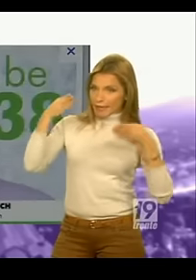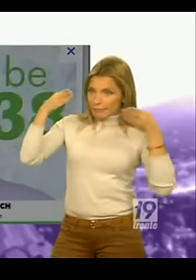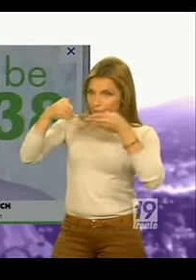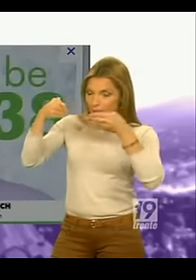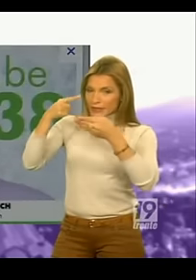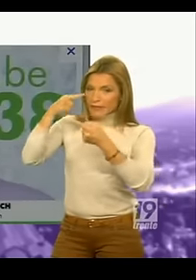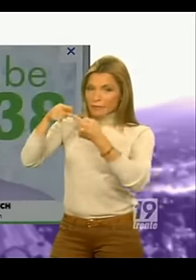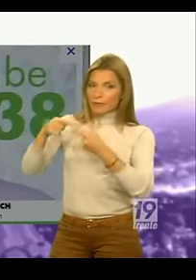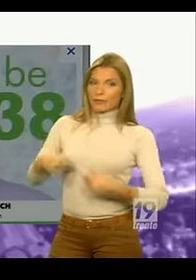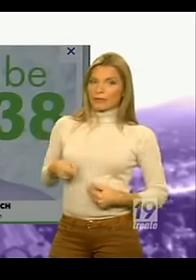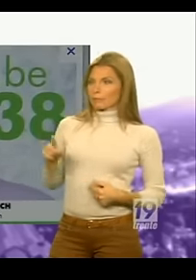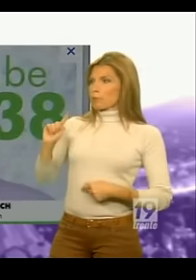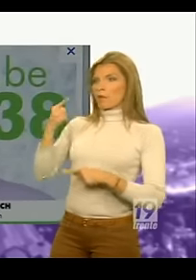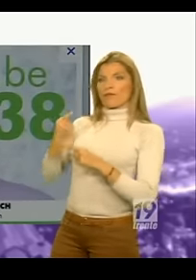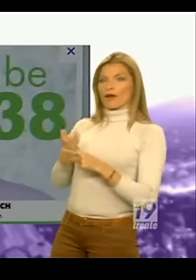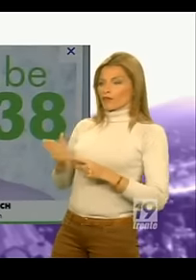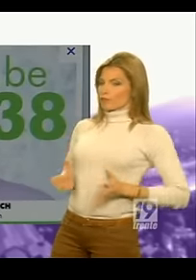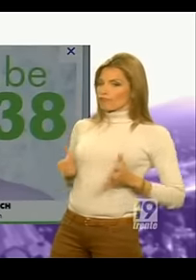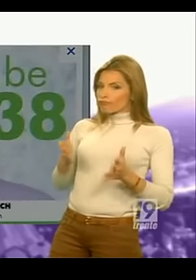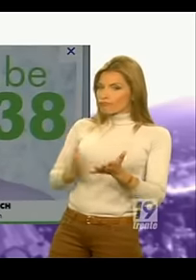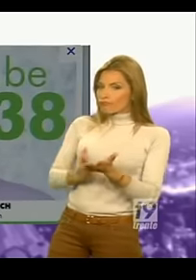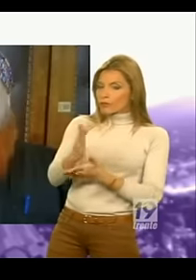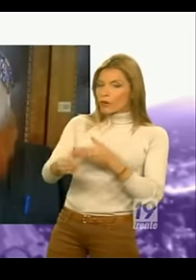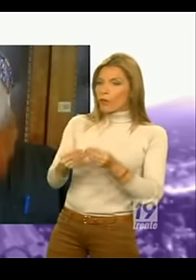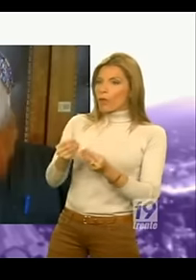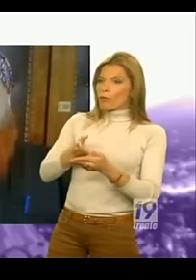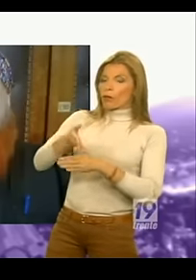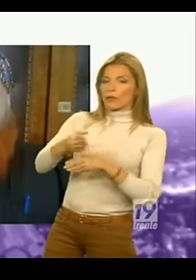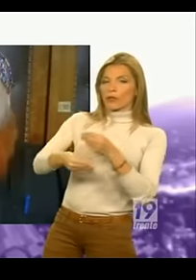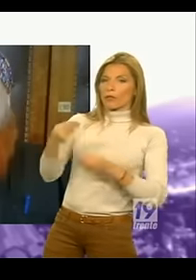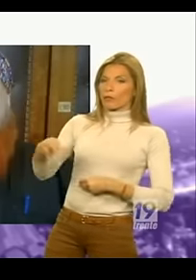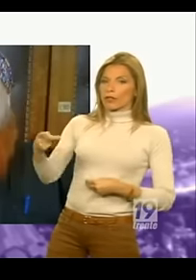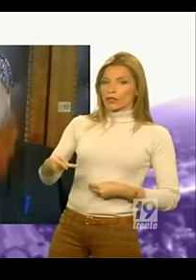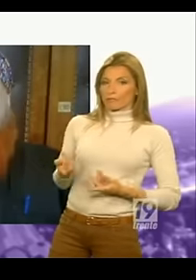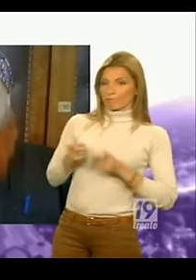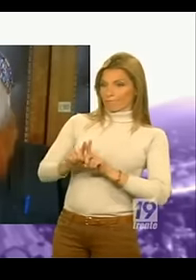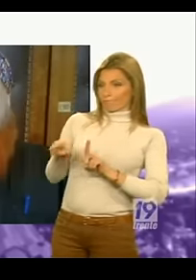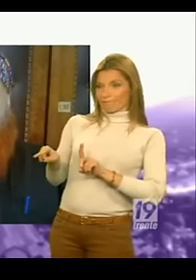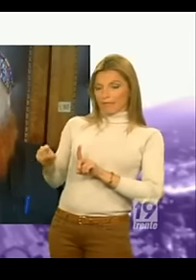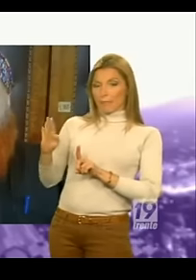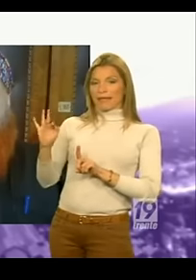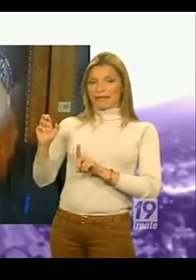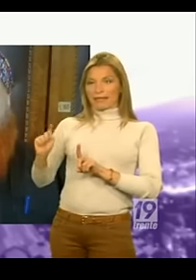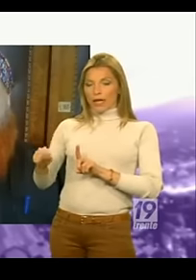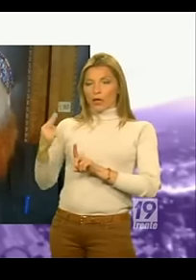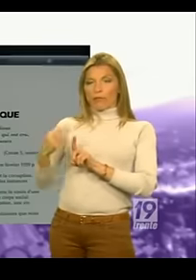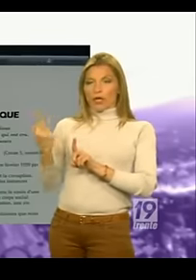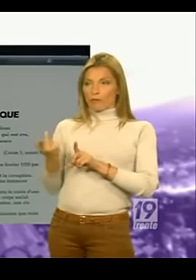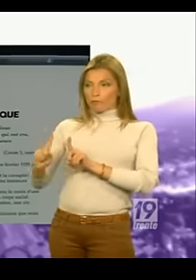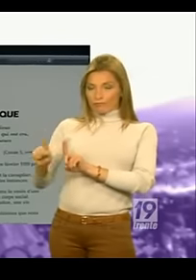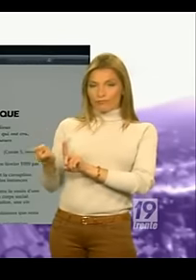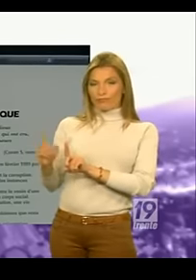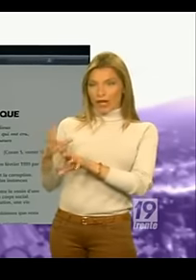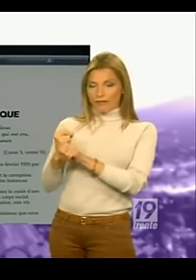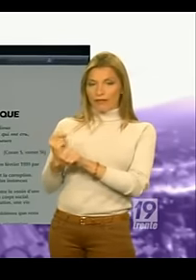Redouan Arouche n'en est pas à sa première tentative de percer politique. Il était co-listier de Jean-François Abdoulabastin en 2009. Mais